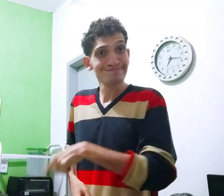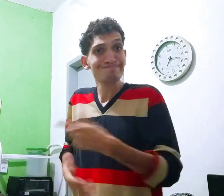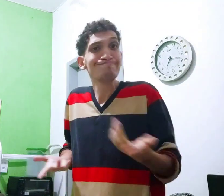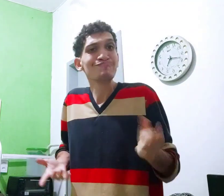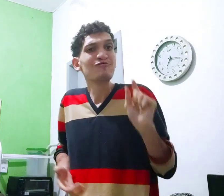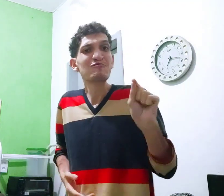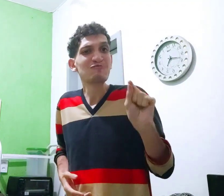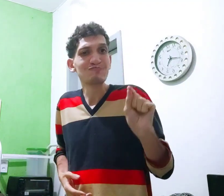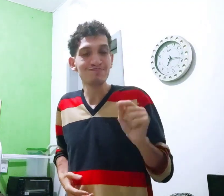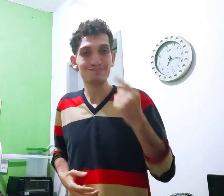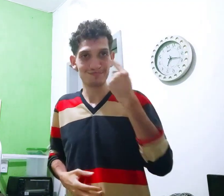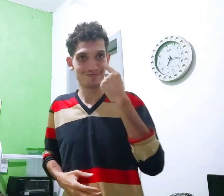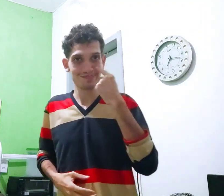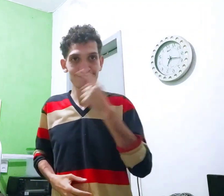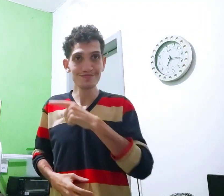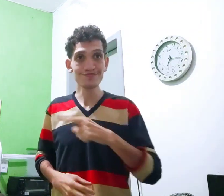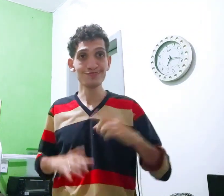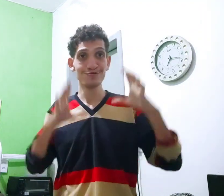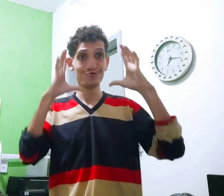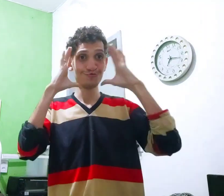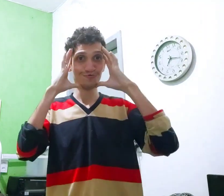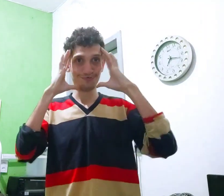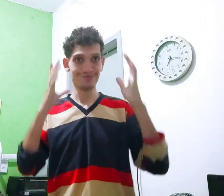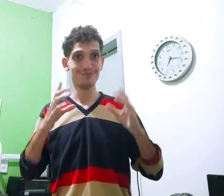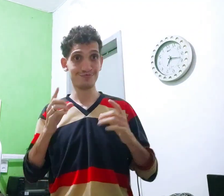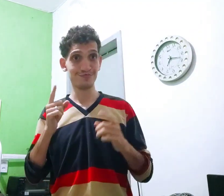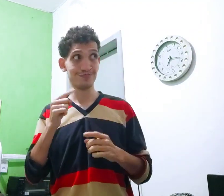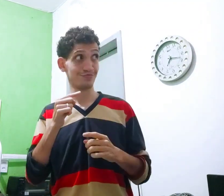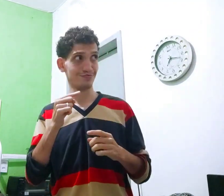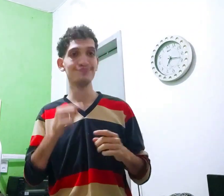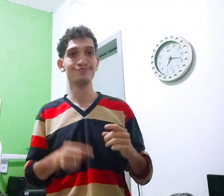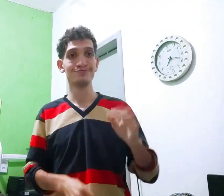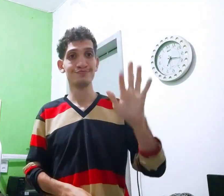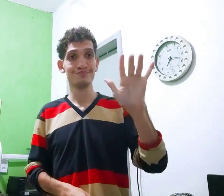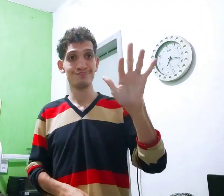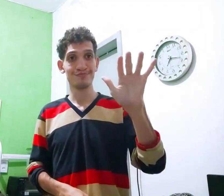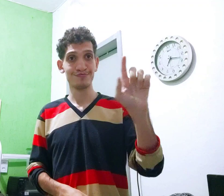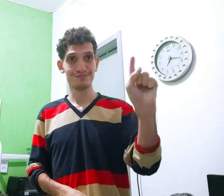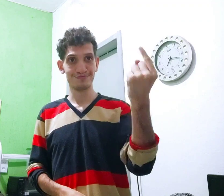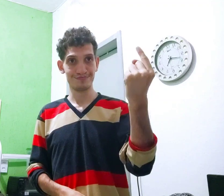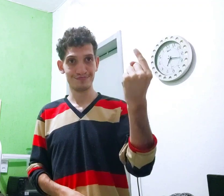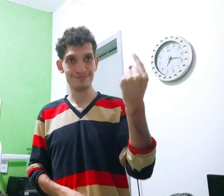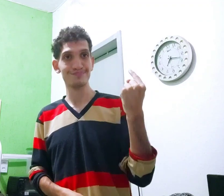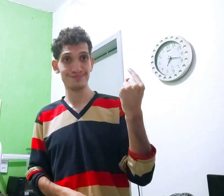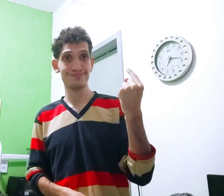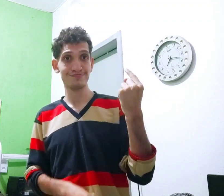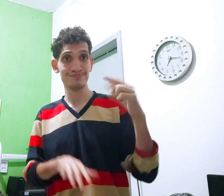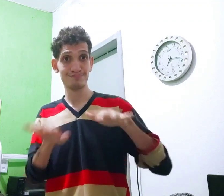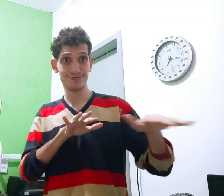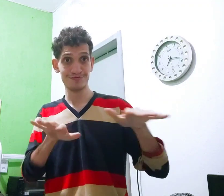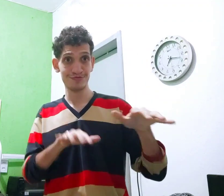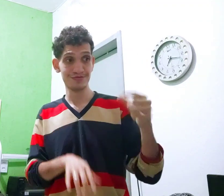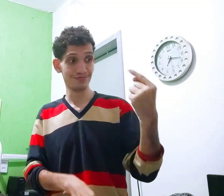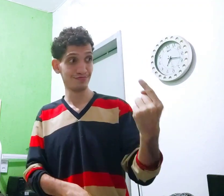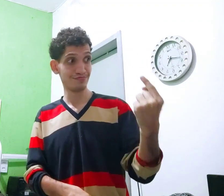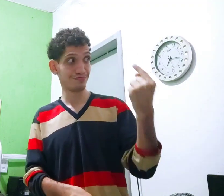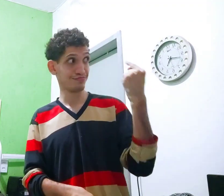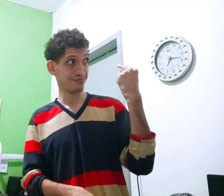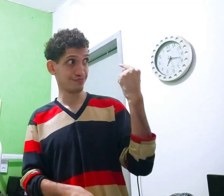E esses dois, é o quê? Veja bem, temos um rosto olhando para o lado, uma mão assim. A mão